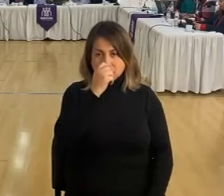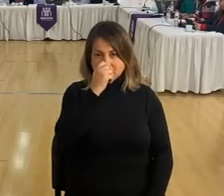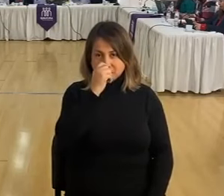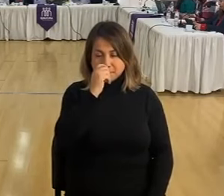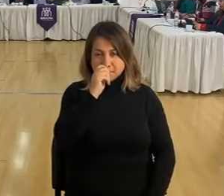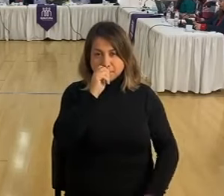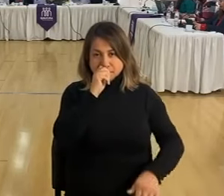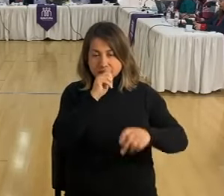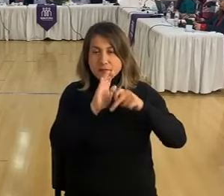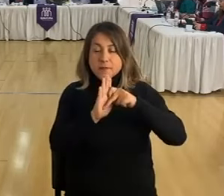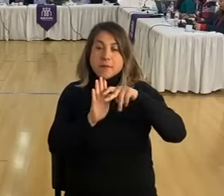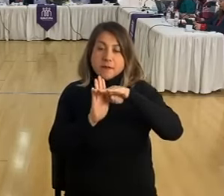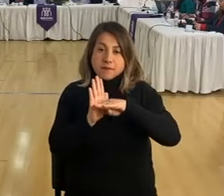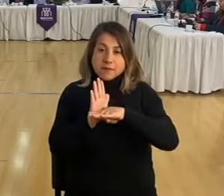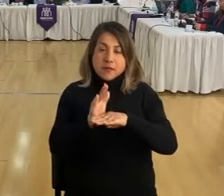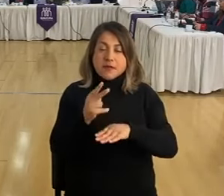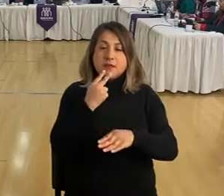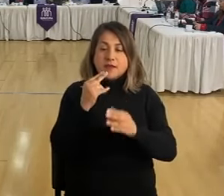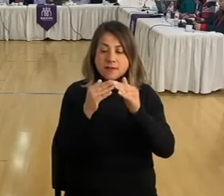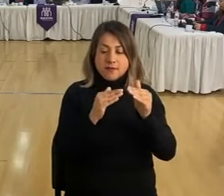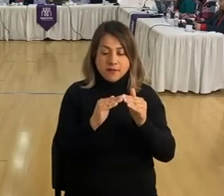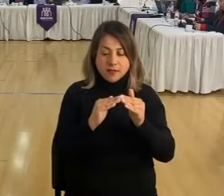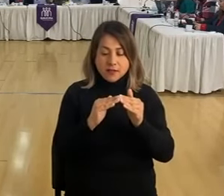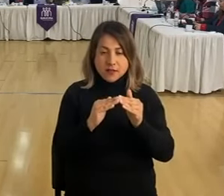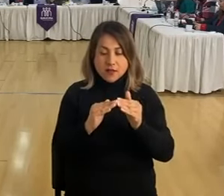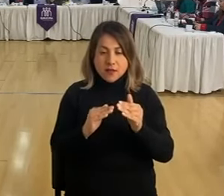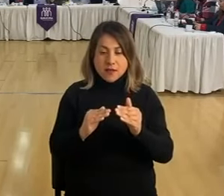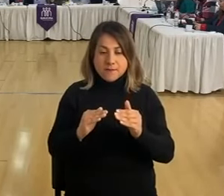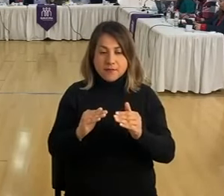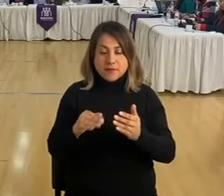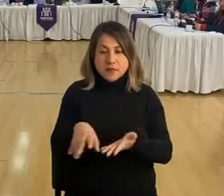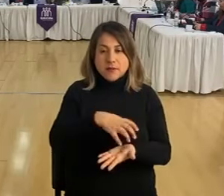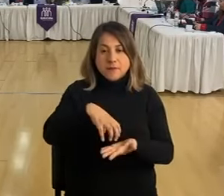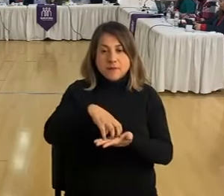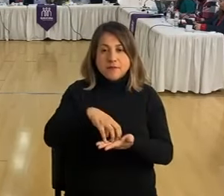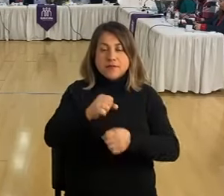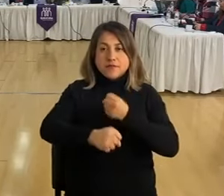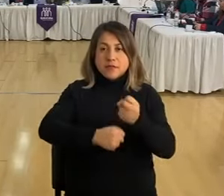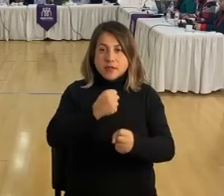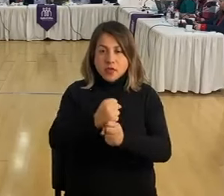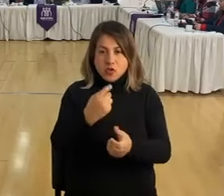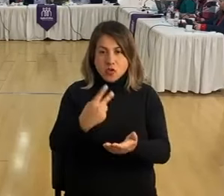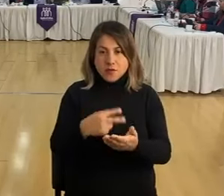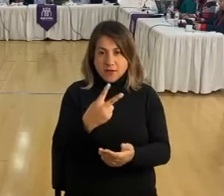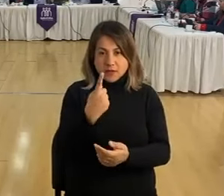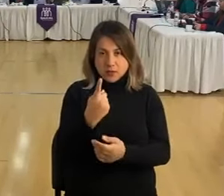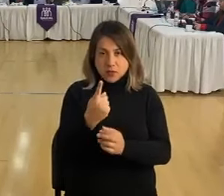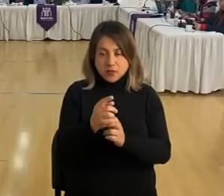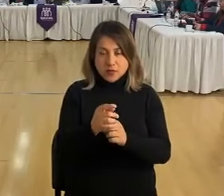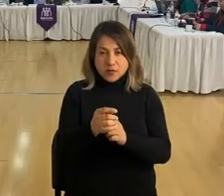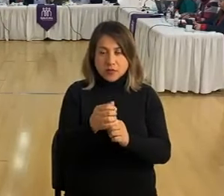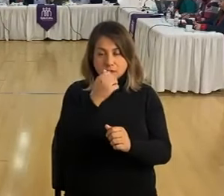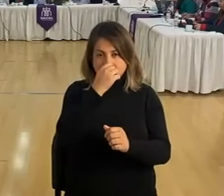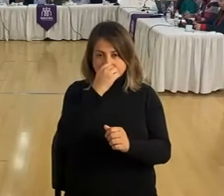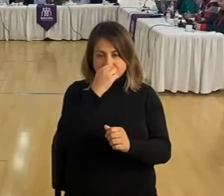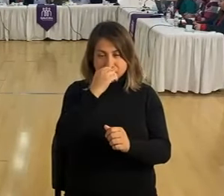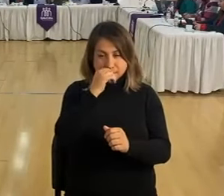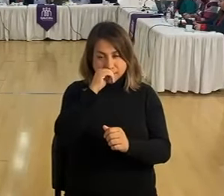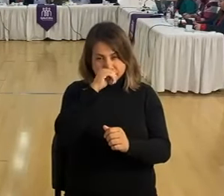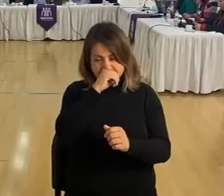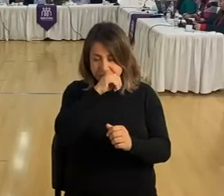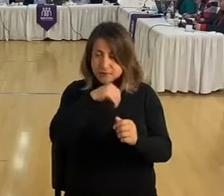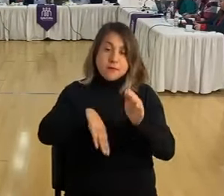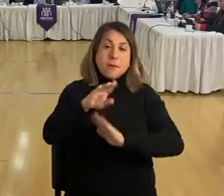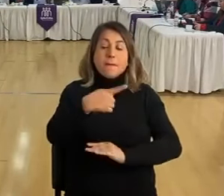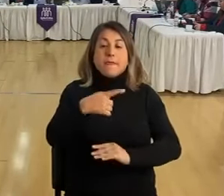un proyecto del Servio al cual tenía fecha de entrega el año junio del año 2021 con un presupuesto de más de 100